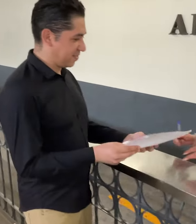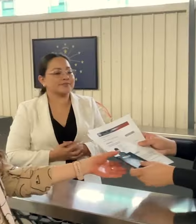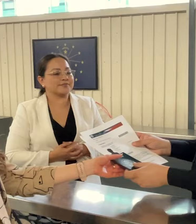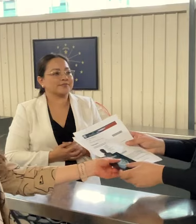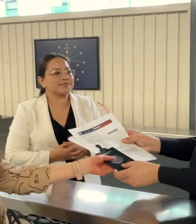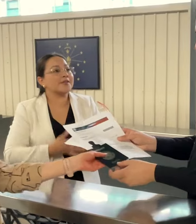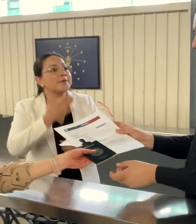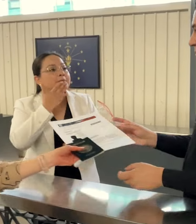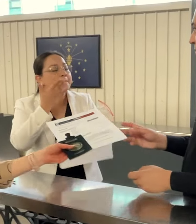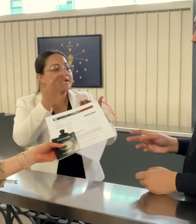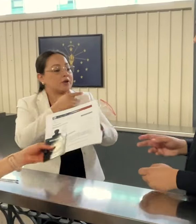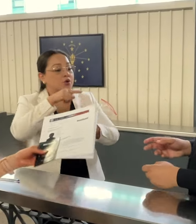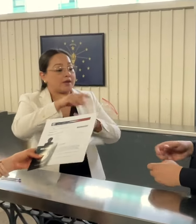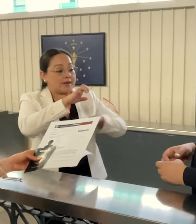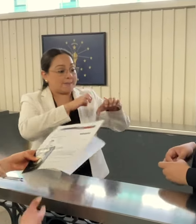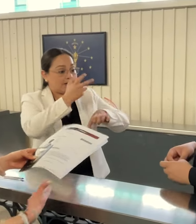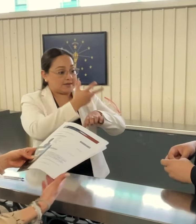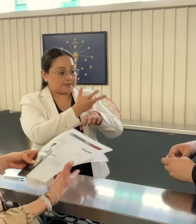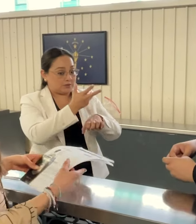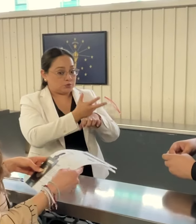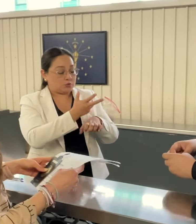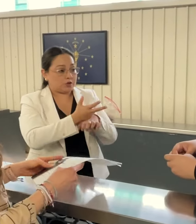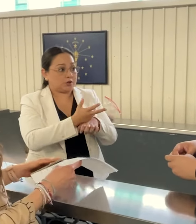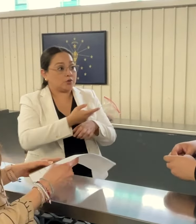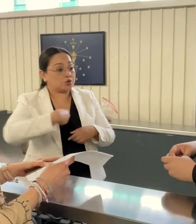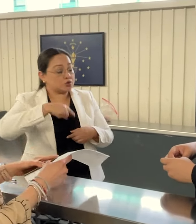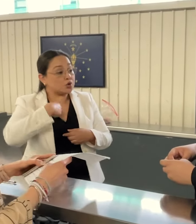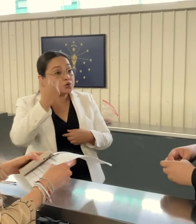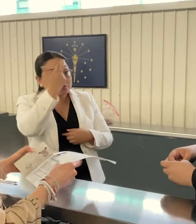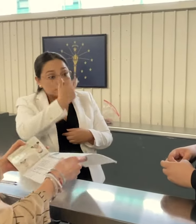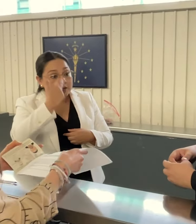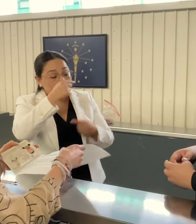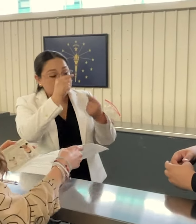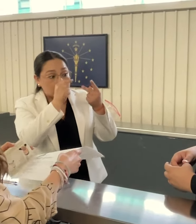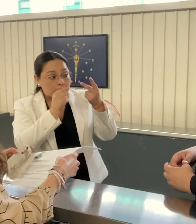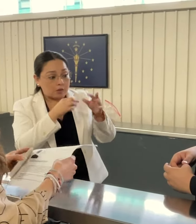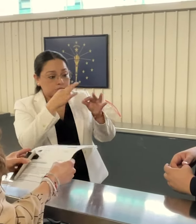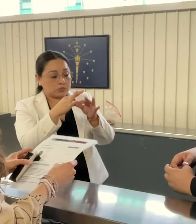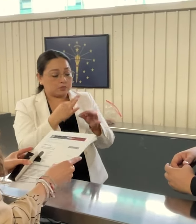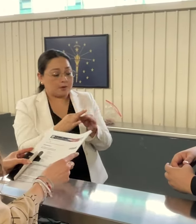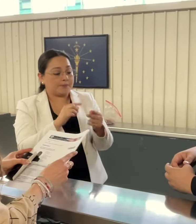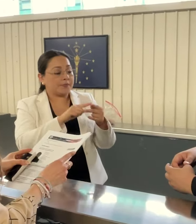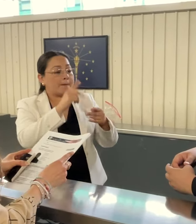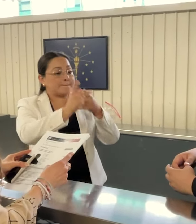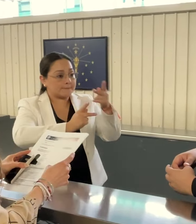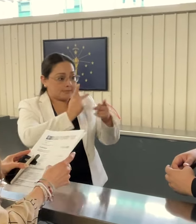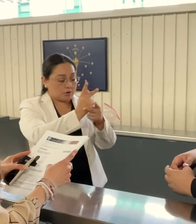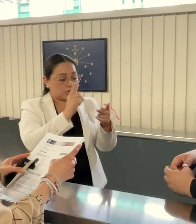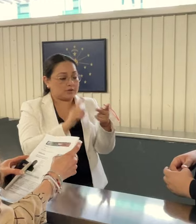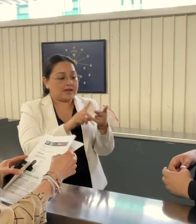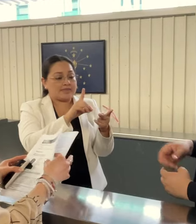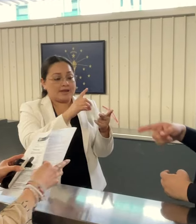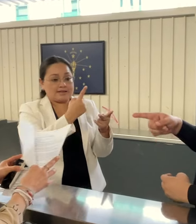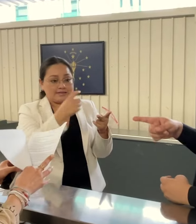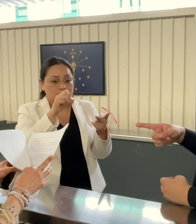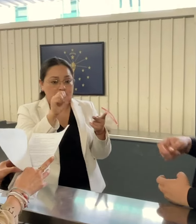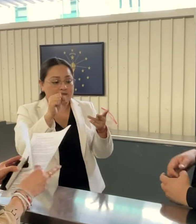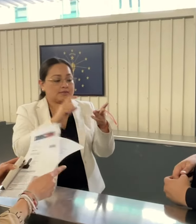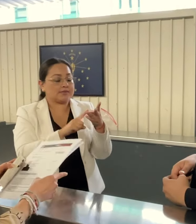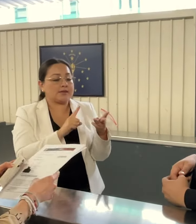Bienvenida a la embajada de Estados Unidos. Vamos a verificar los documentos pasaportes de LSM-60 y LSM-10.